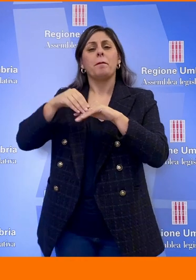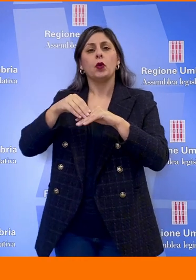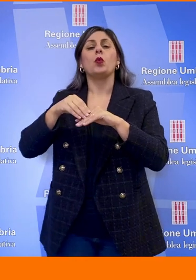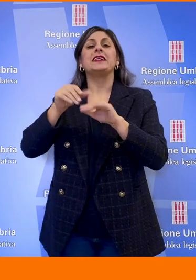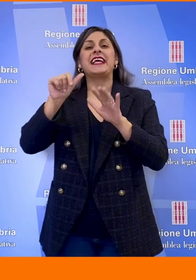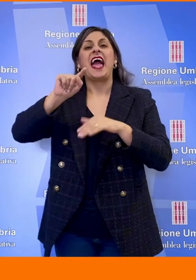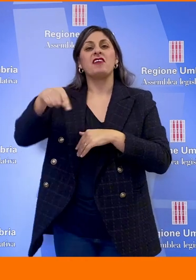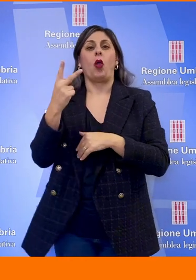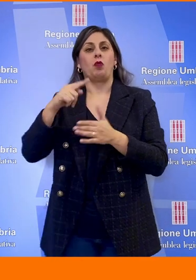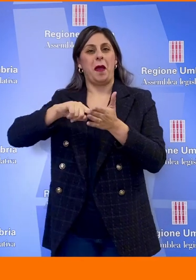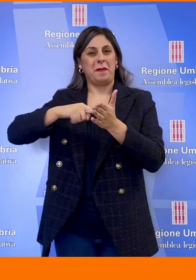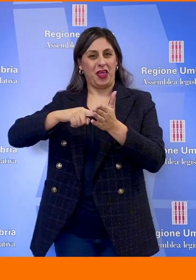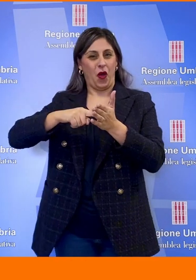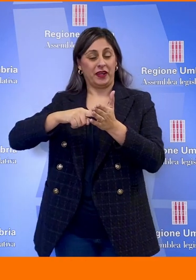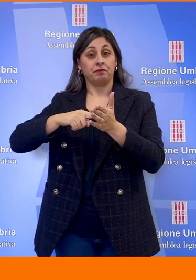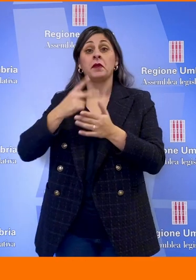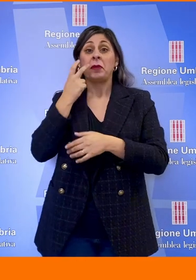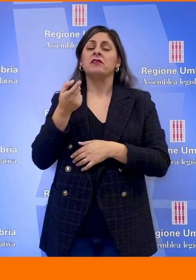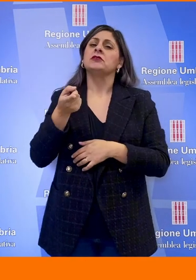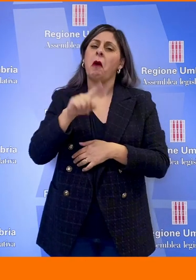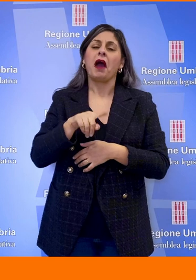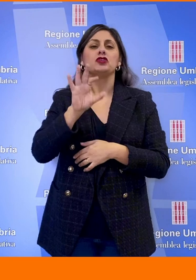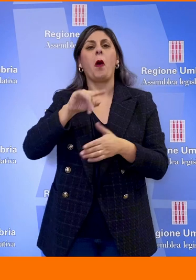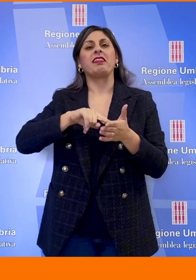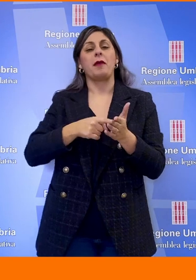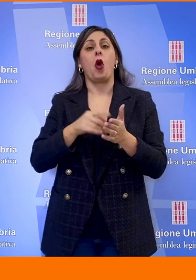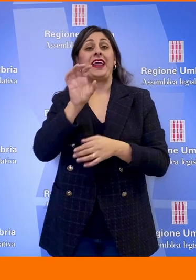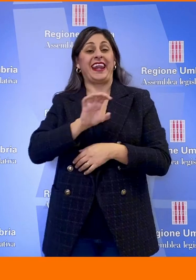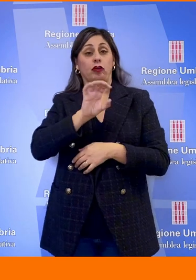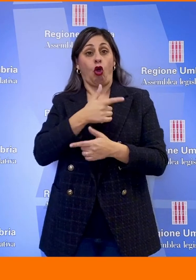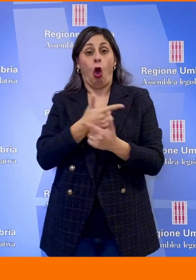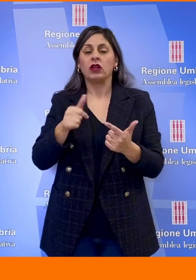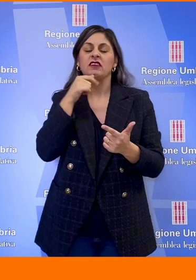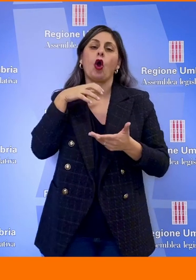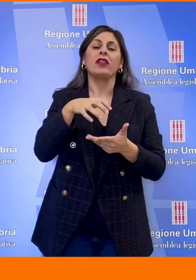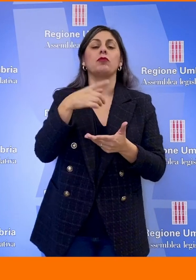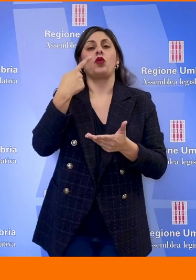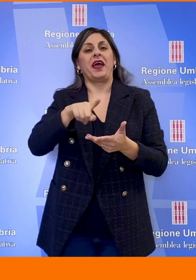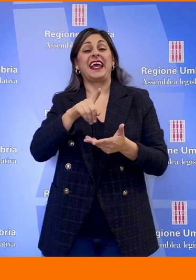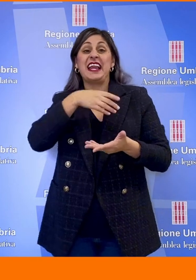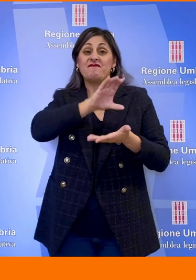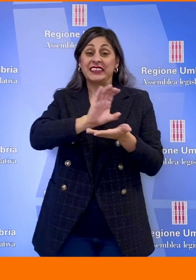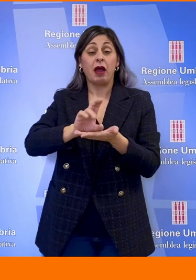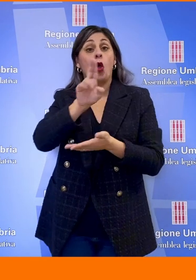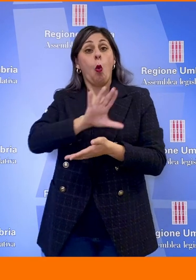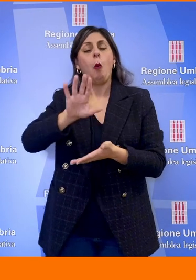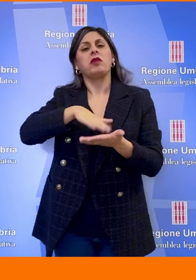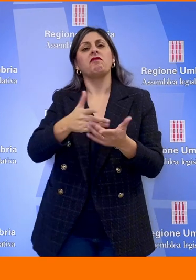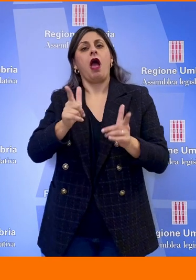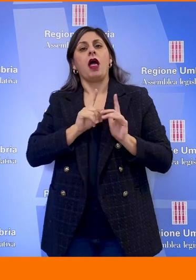,2 milioni, previsti anche 50 milioni alle regioni come contributo per investimenti che per l'Umbria significano 980